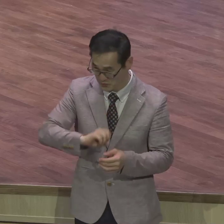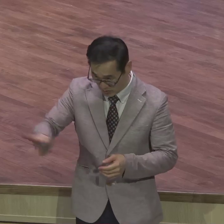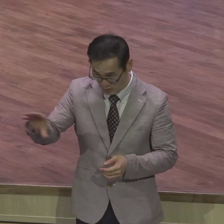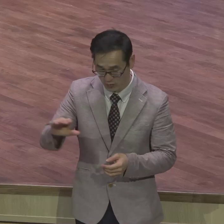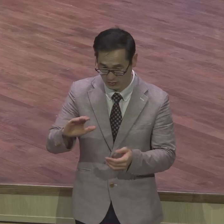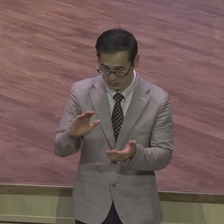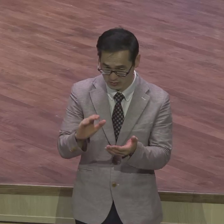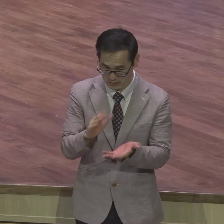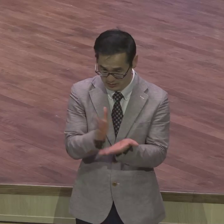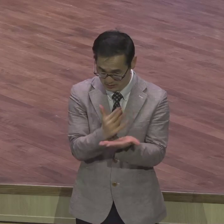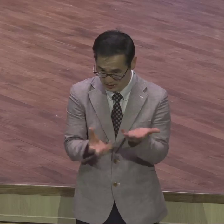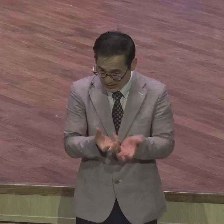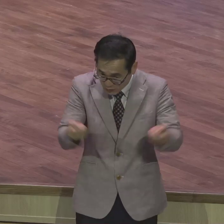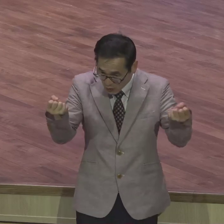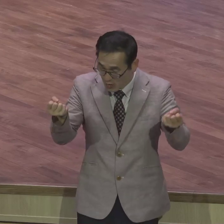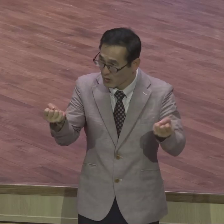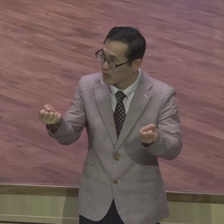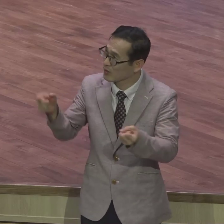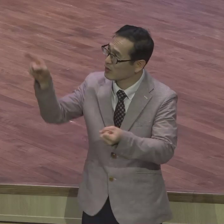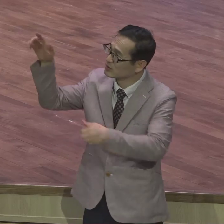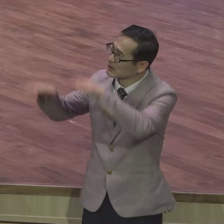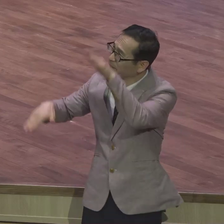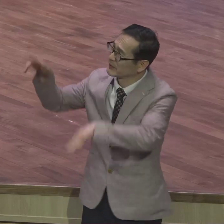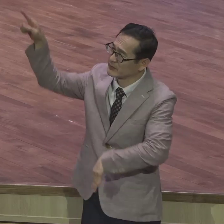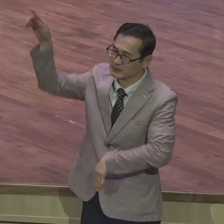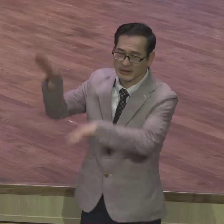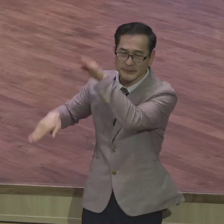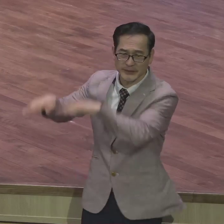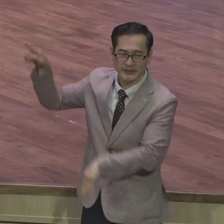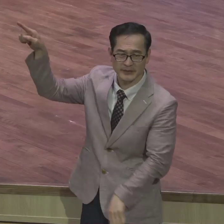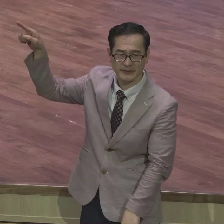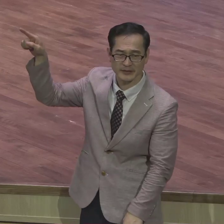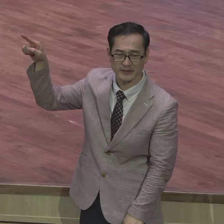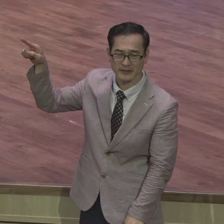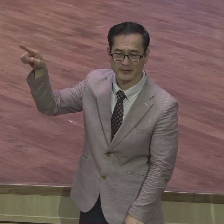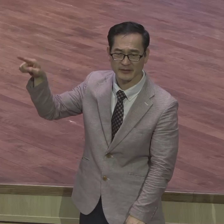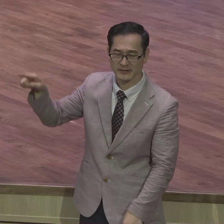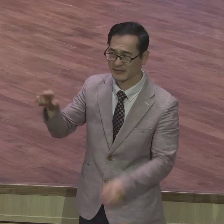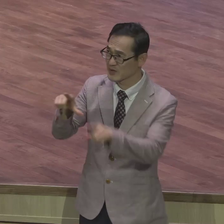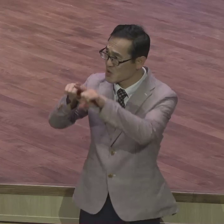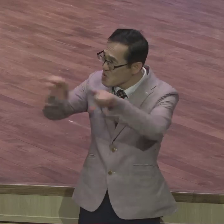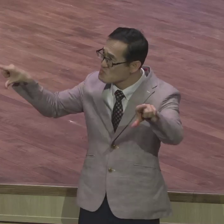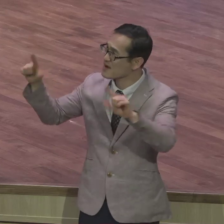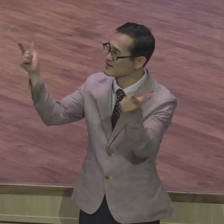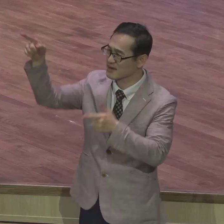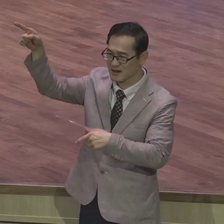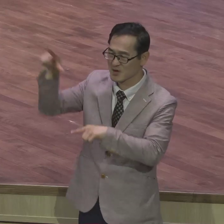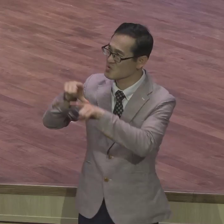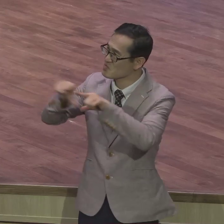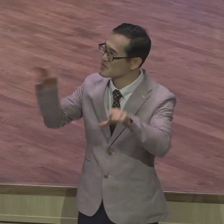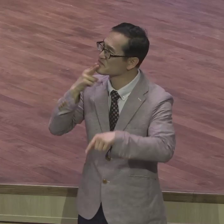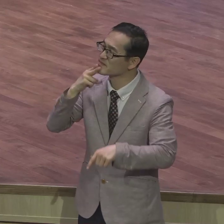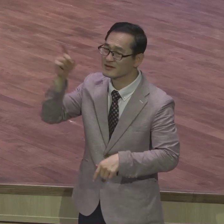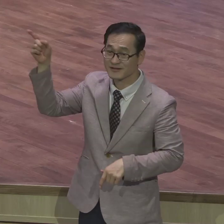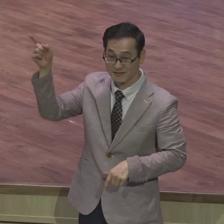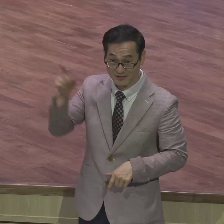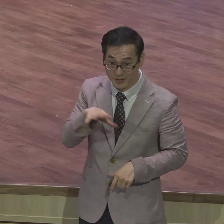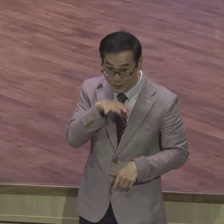하나님께서 불의하신 것이 아니냐라는 질문이었습니다 자 14절로 16절입니다 그런 적 우리가